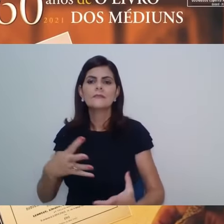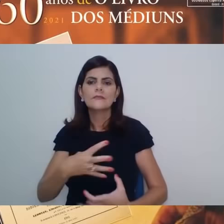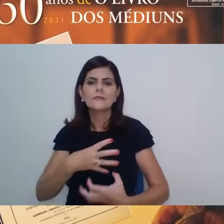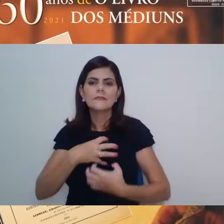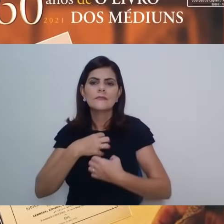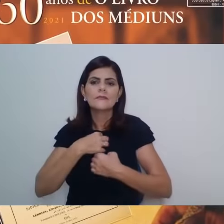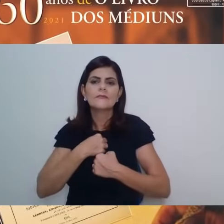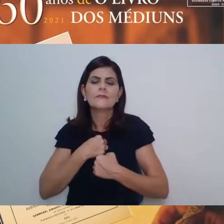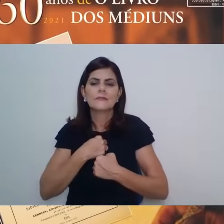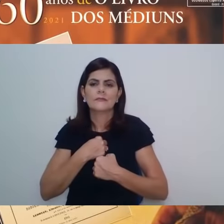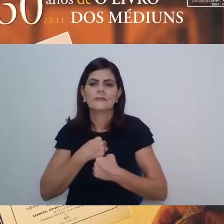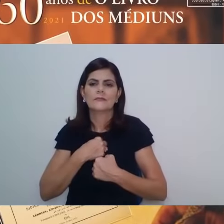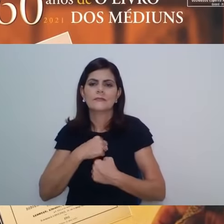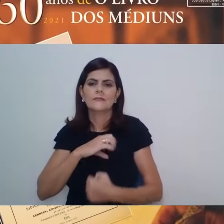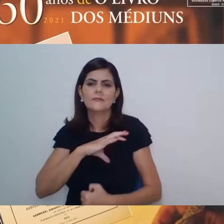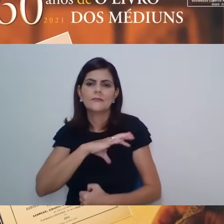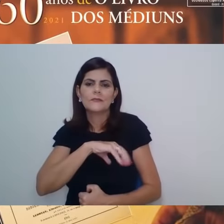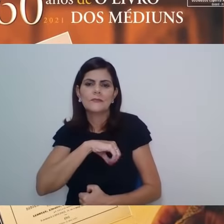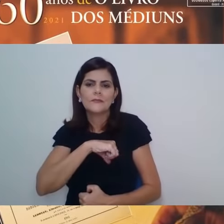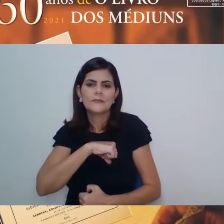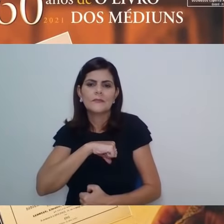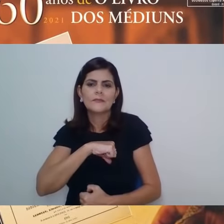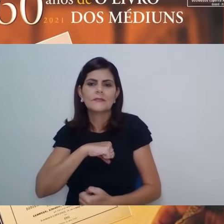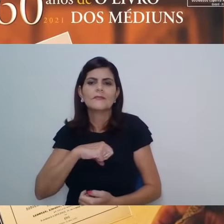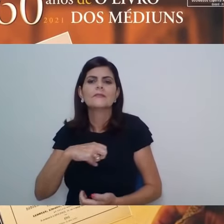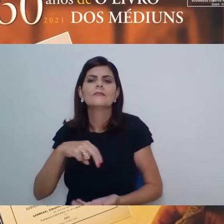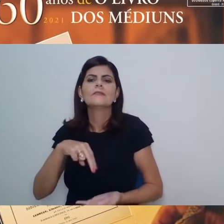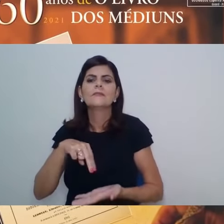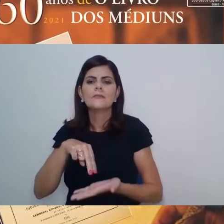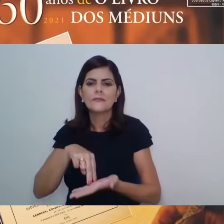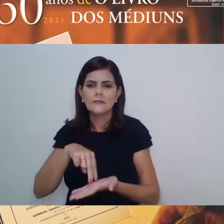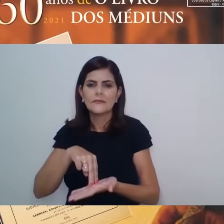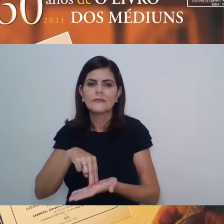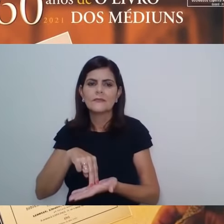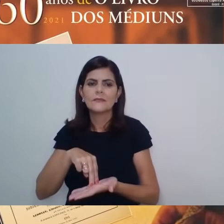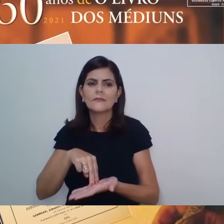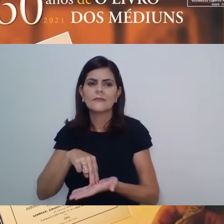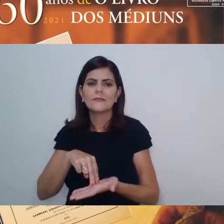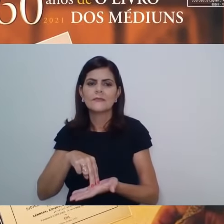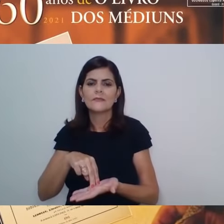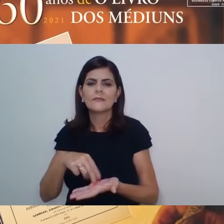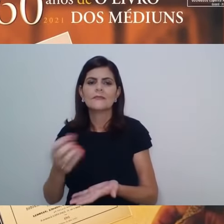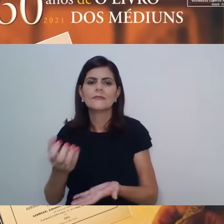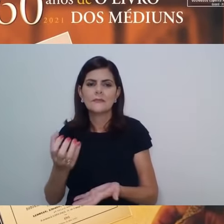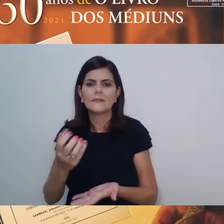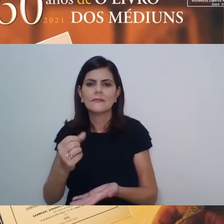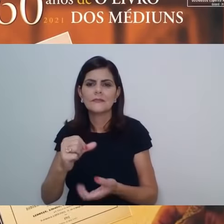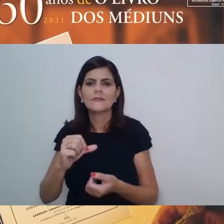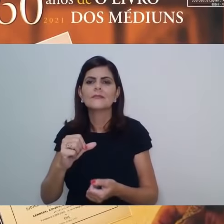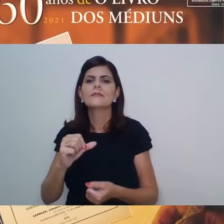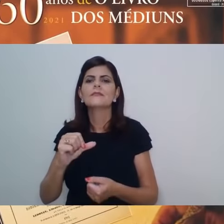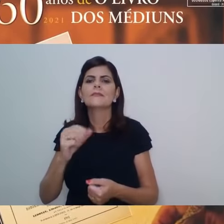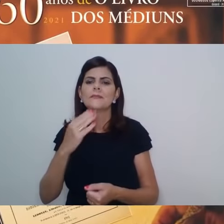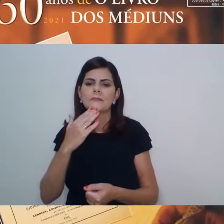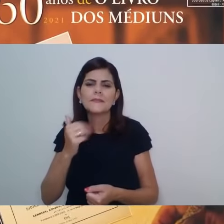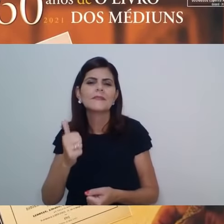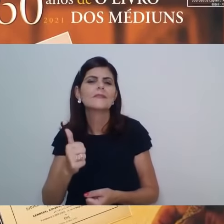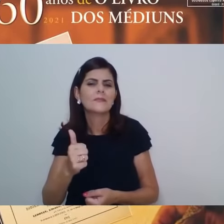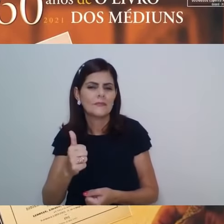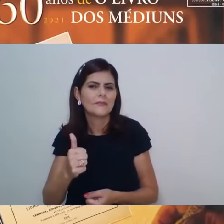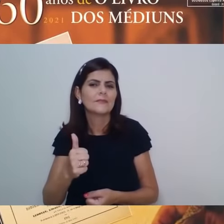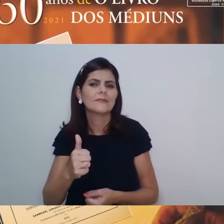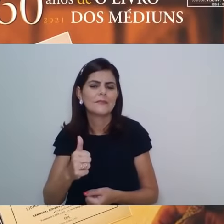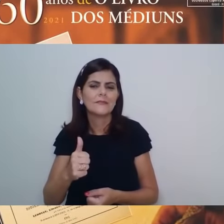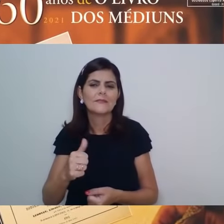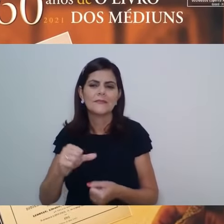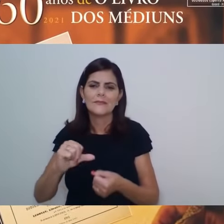e se levanta com humildade, disposto a servir. Isso vale, isso é importante